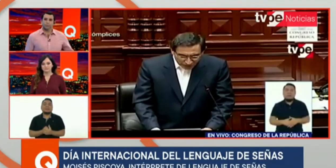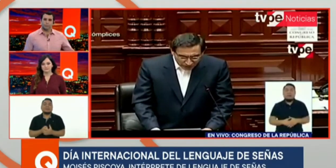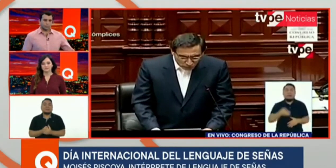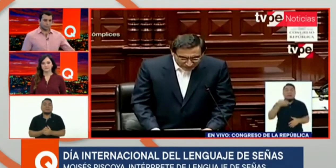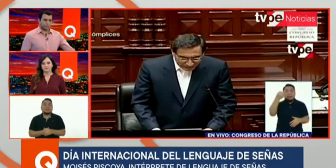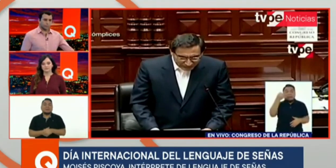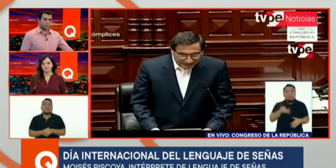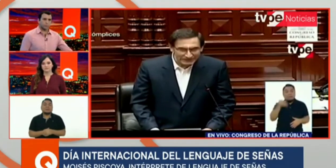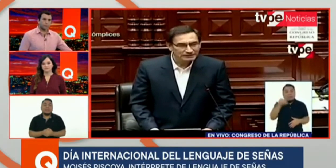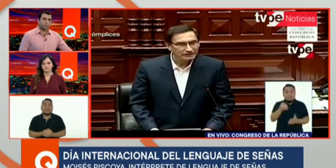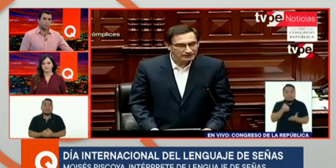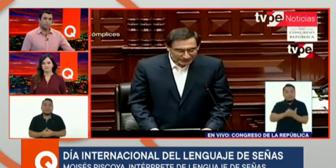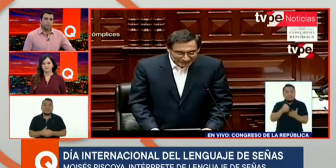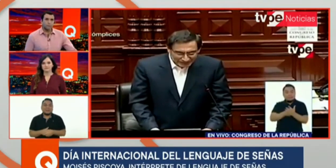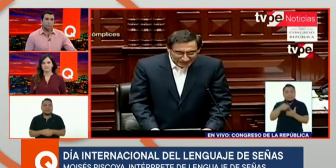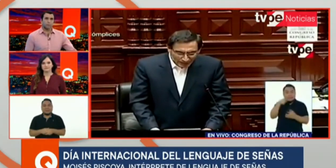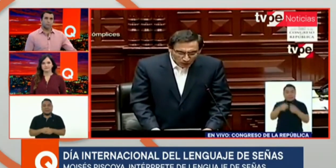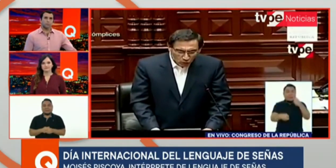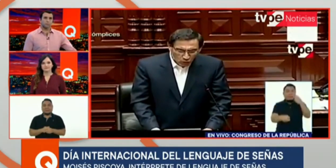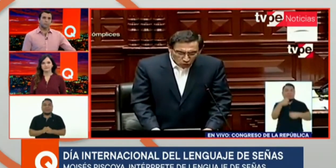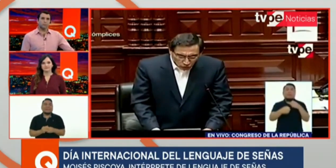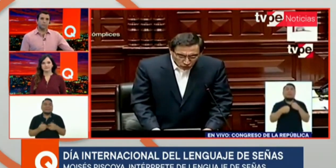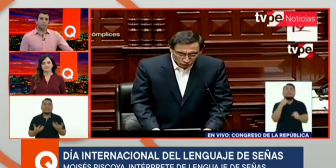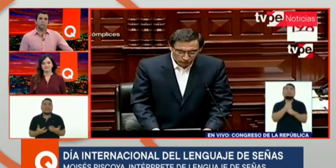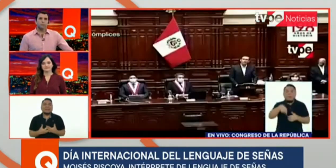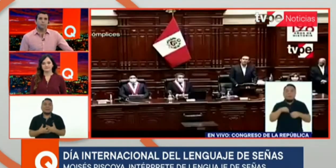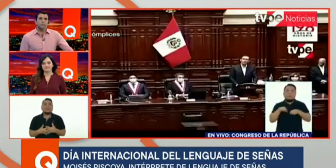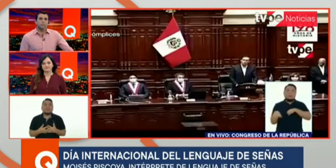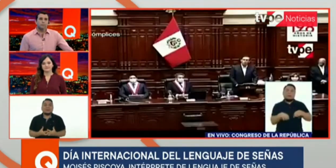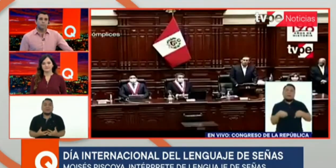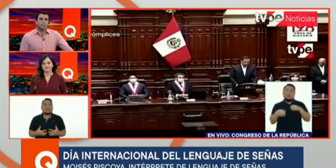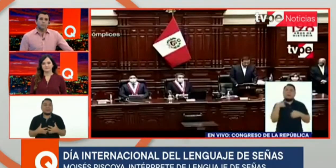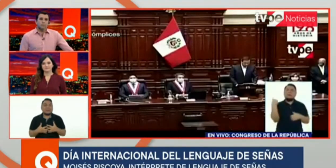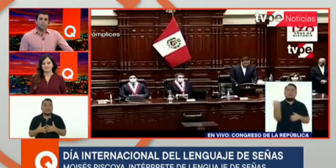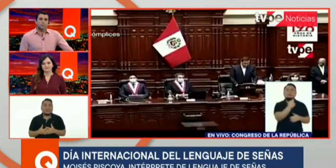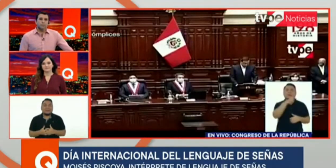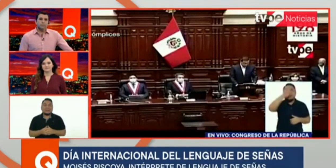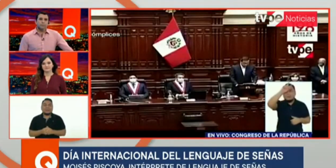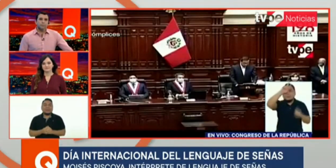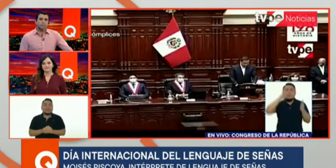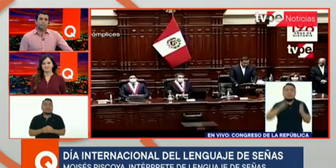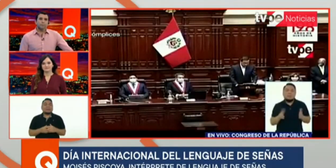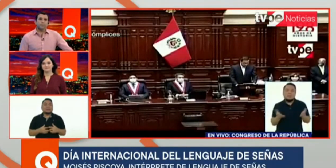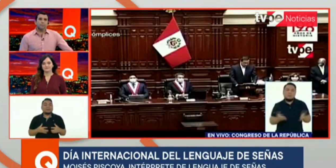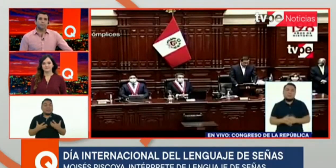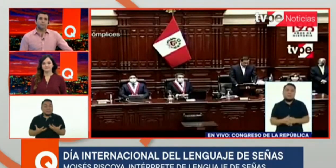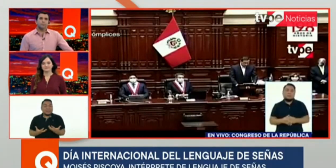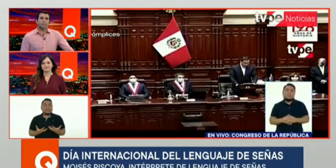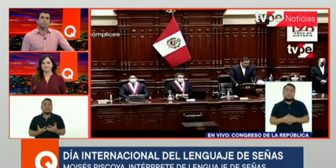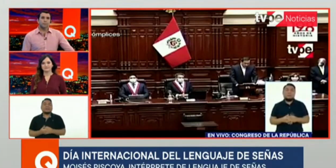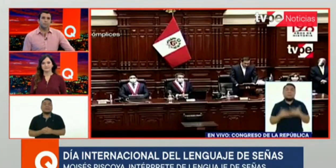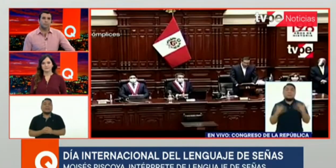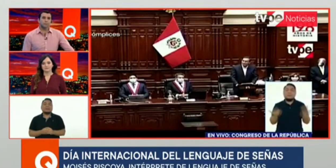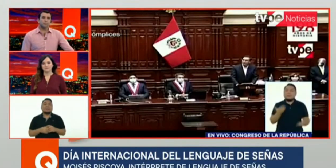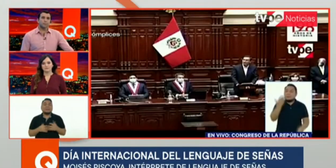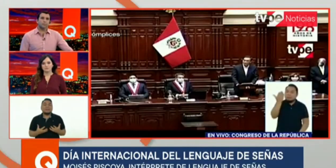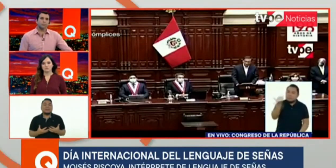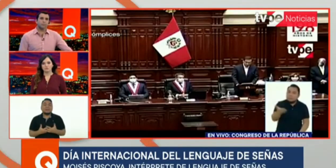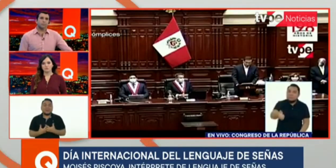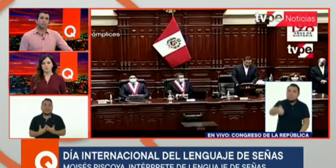por sus derechos y, pues, tienen que unirse y fortalecerse, ¿no? Y los intérpretes y las familias de los sordos